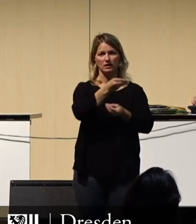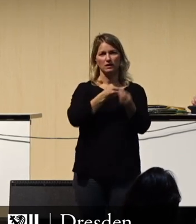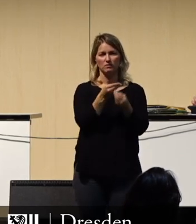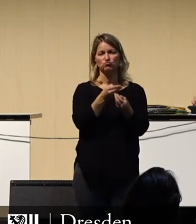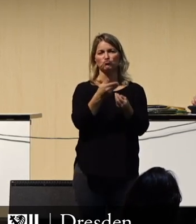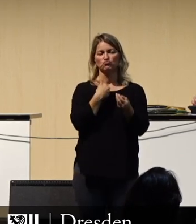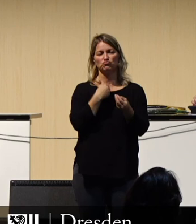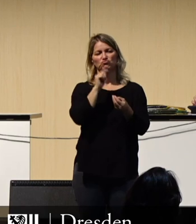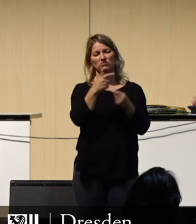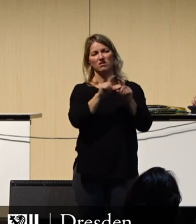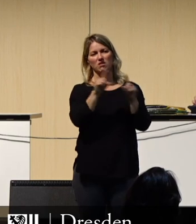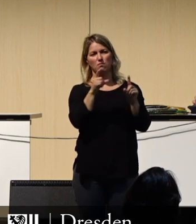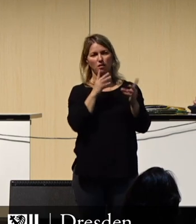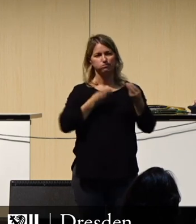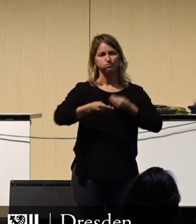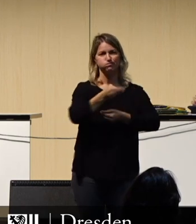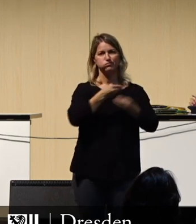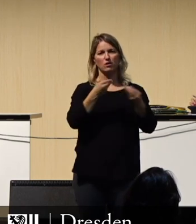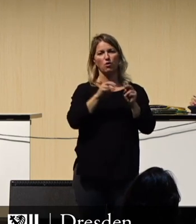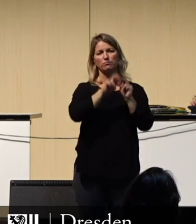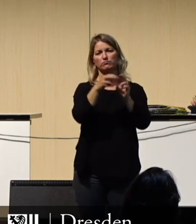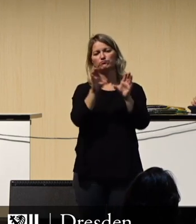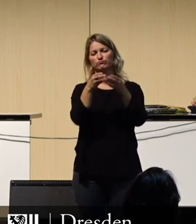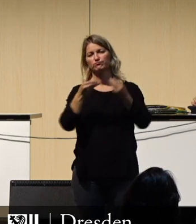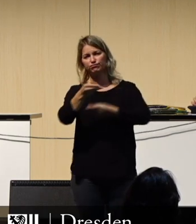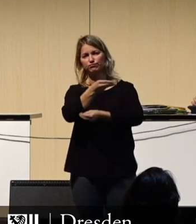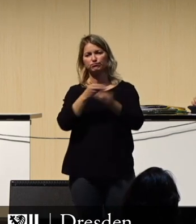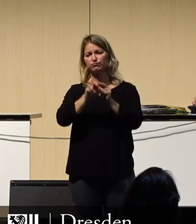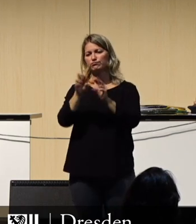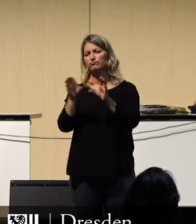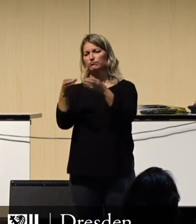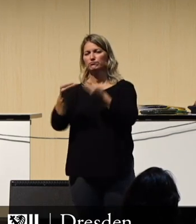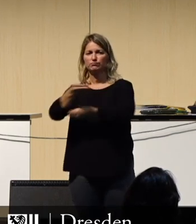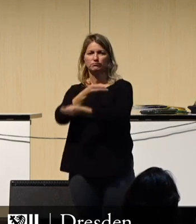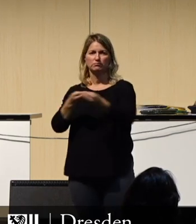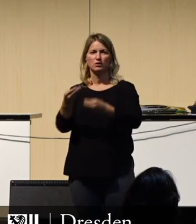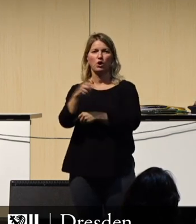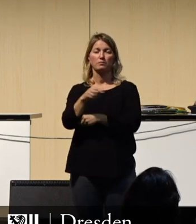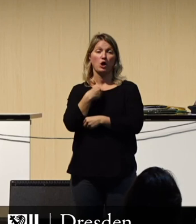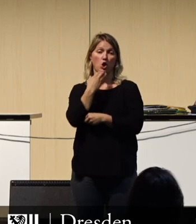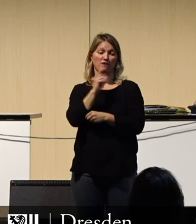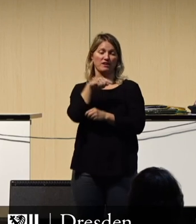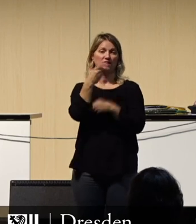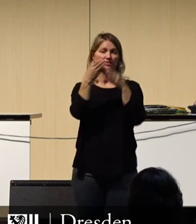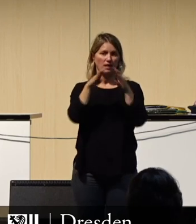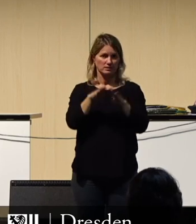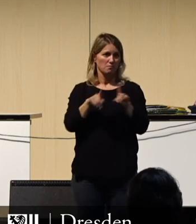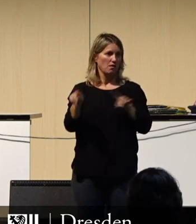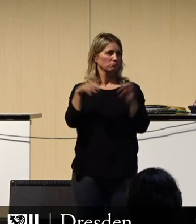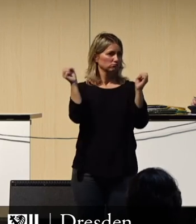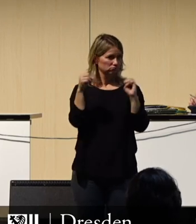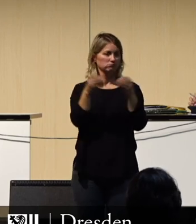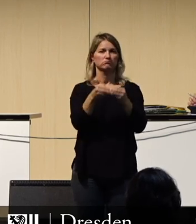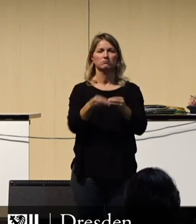in umfangreichen Runden das miteinander diskutieren und ich hoffe, pünktlich dann im Dezember auch zur Verabschiedung bringen.